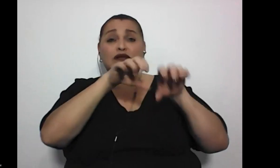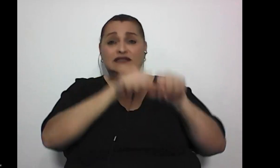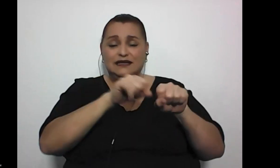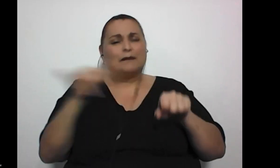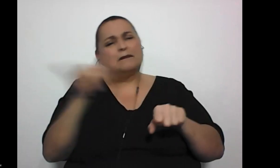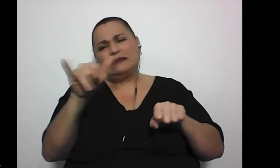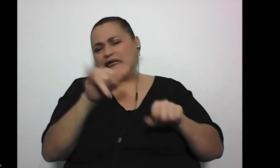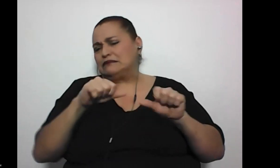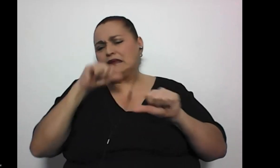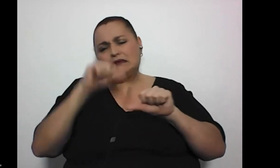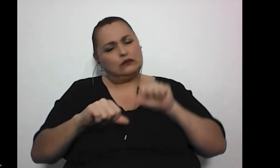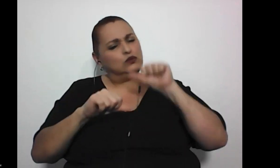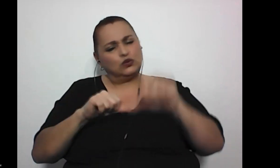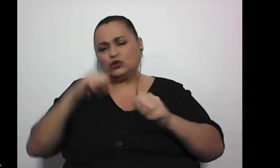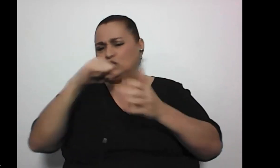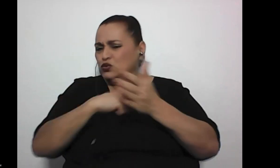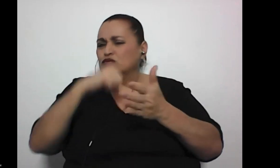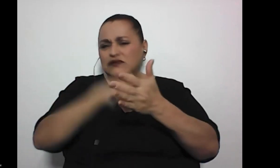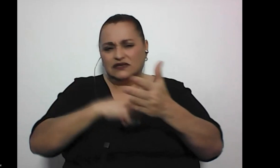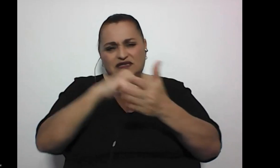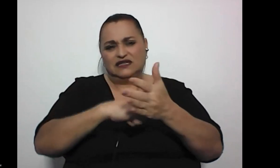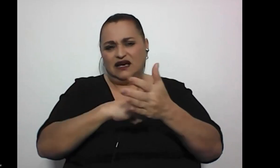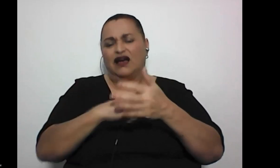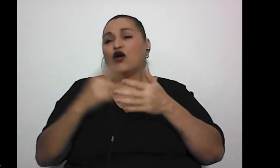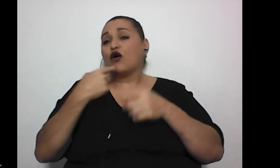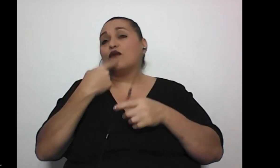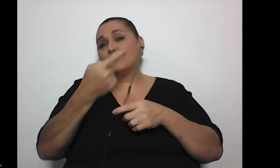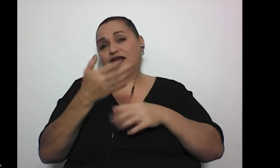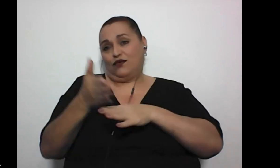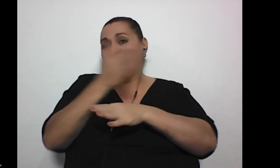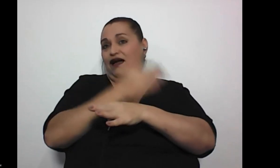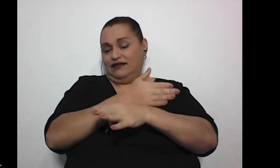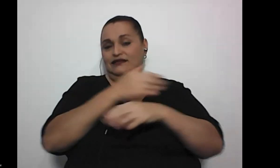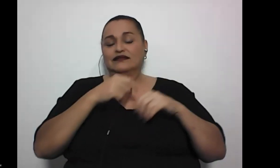de como lo mencionaban antes